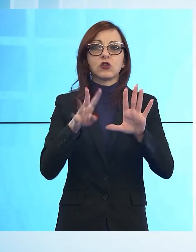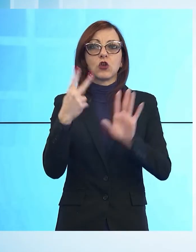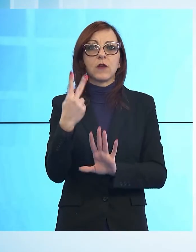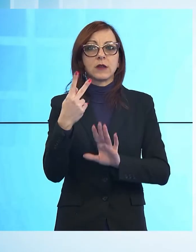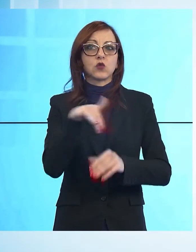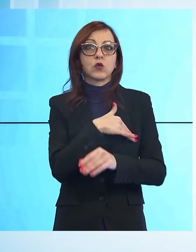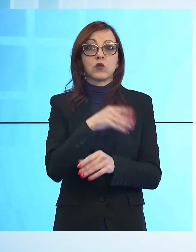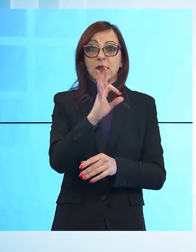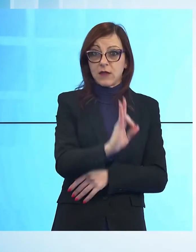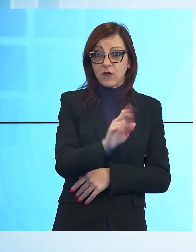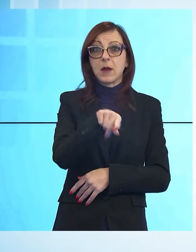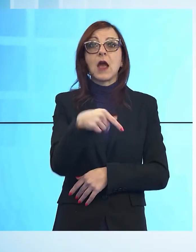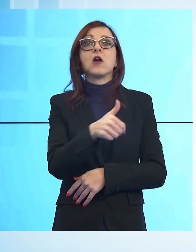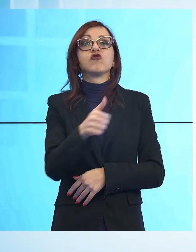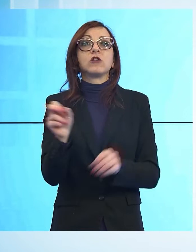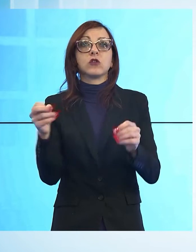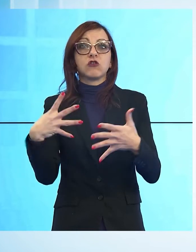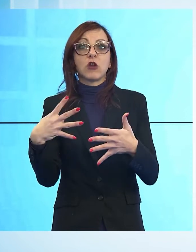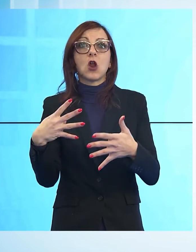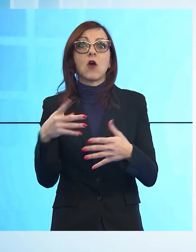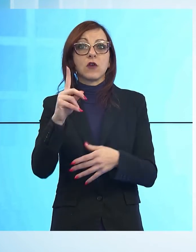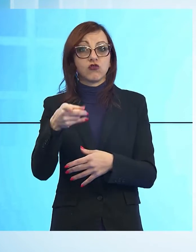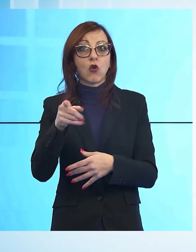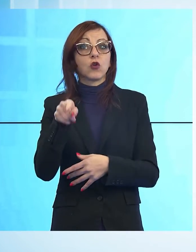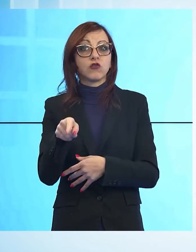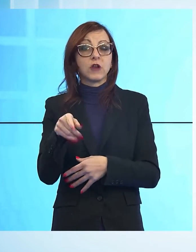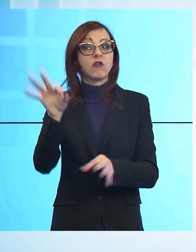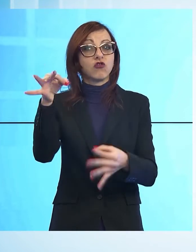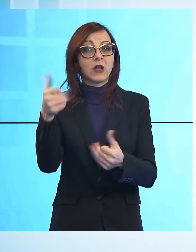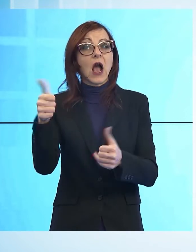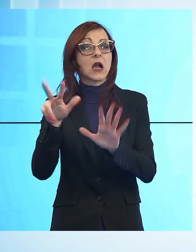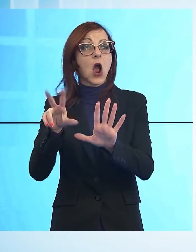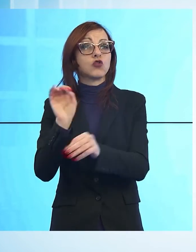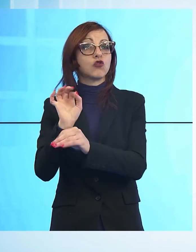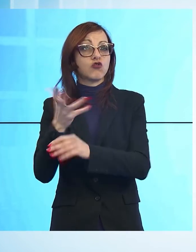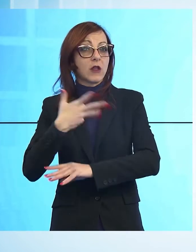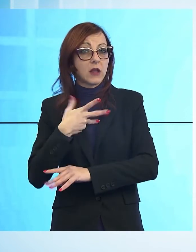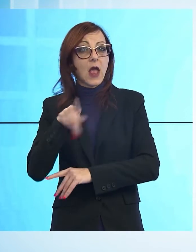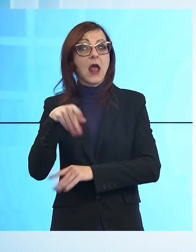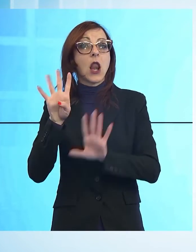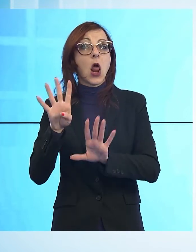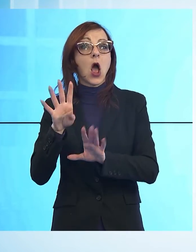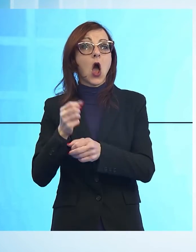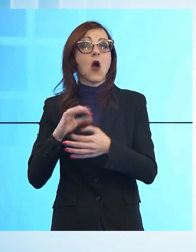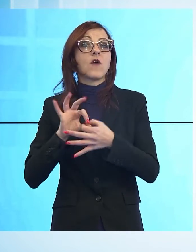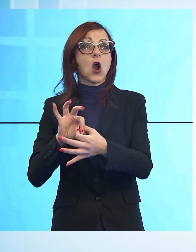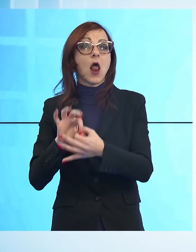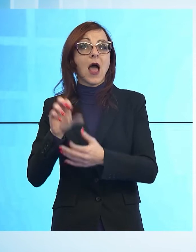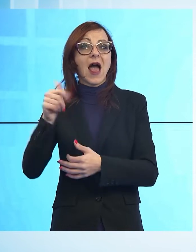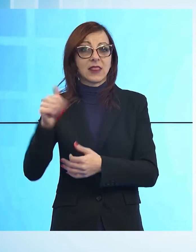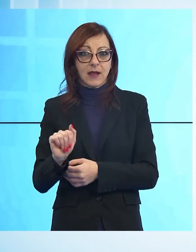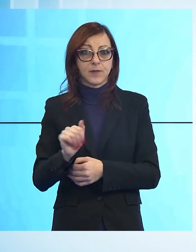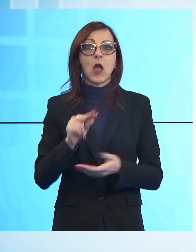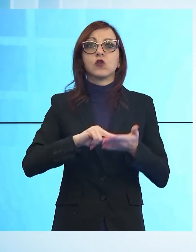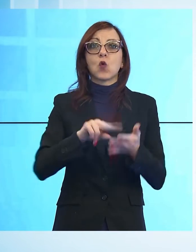Fermi e 119 al Giorgi, dove risultano in certificato anche 8 docenti e 9 collaboratoriata. Al Valisneri